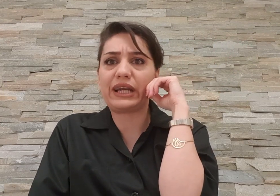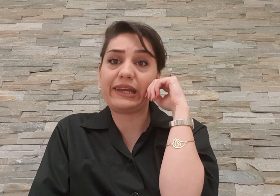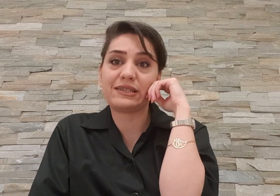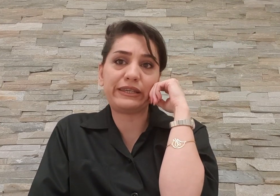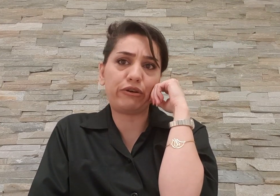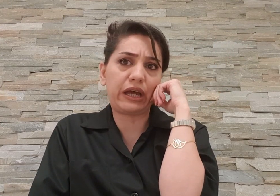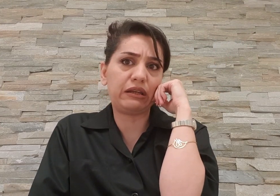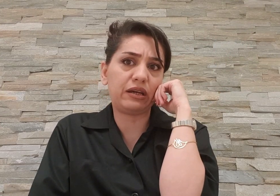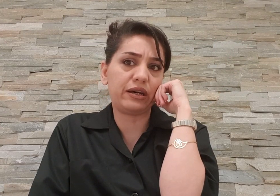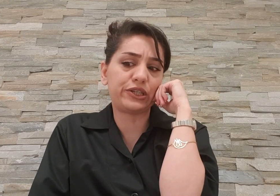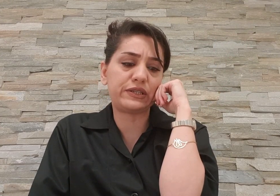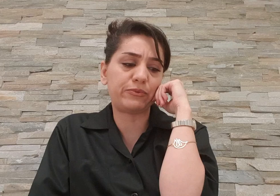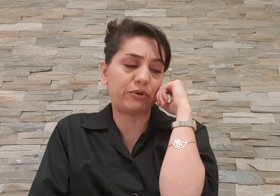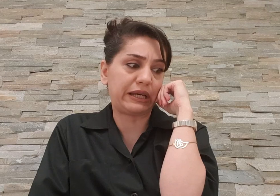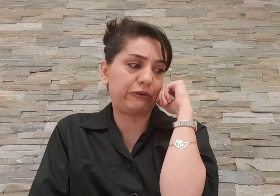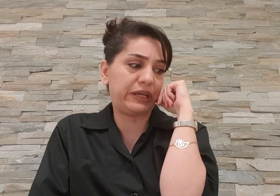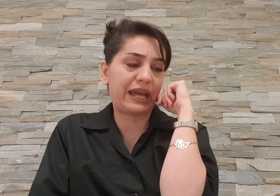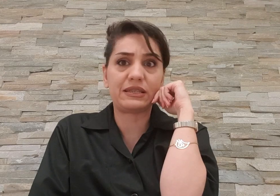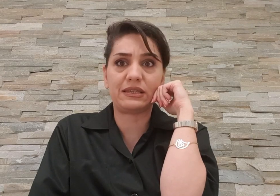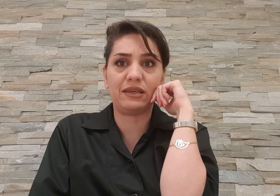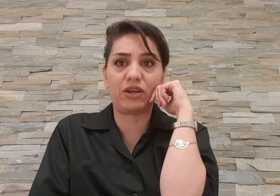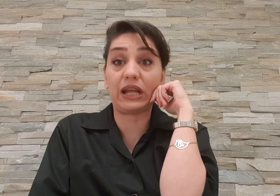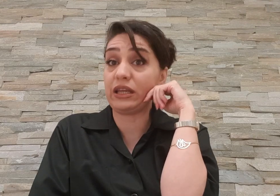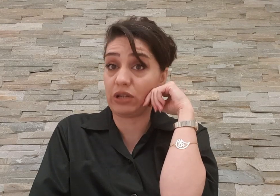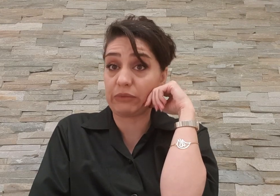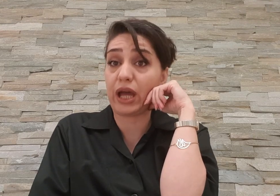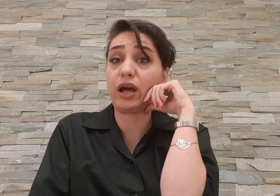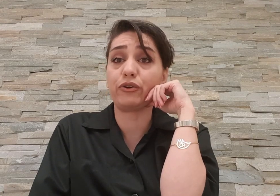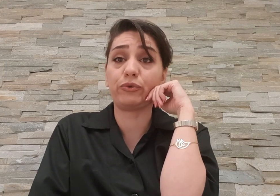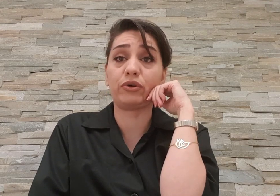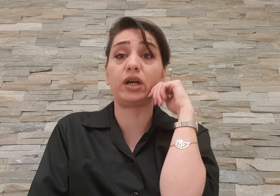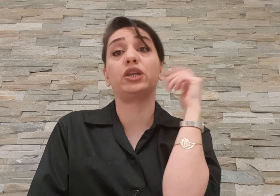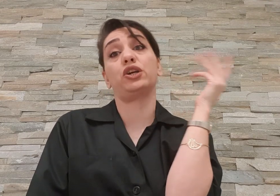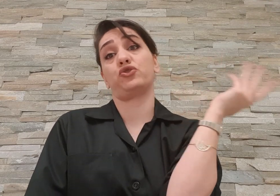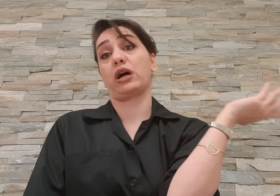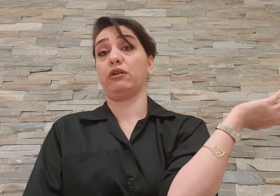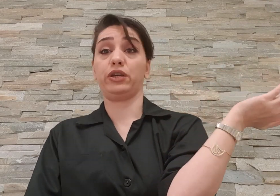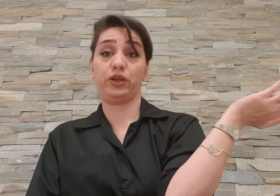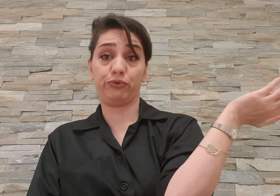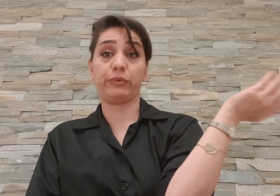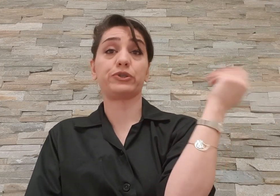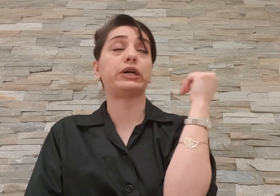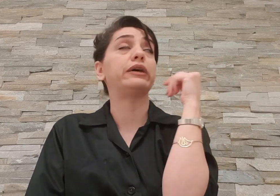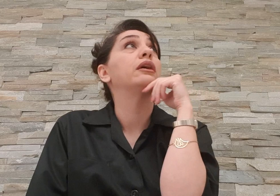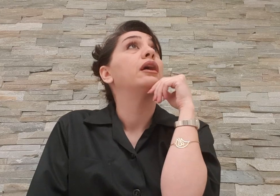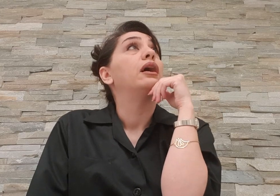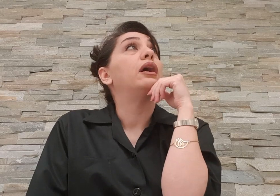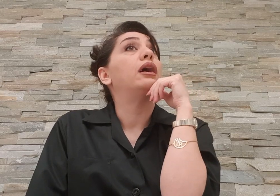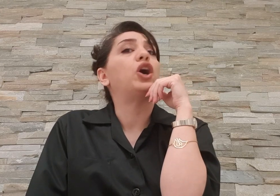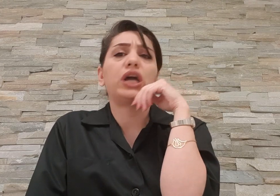رئیسی دارن چیز میکنن آقای رئیسی دارن ادالت برقرار میکنن که انشاءالله اینگونه باشد آقای